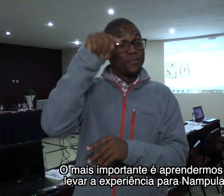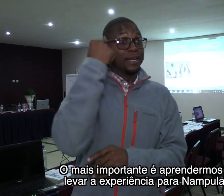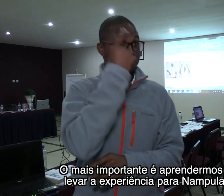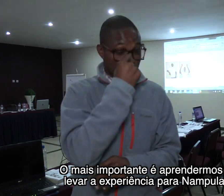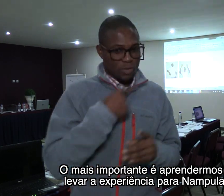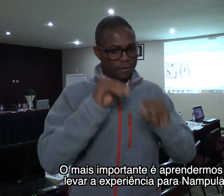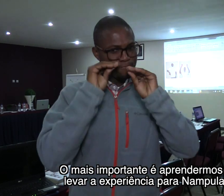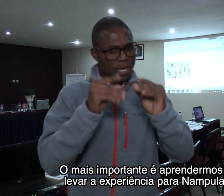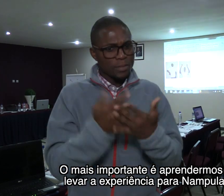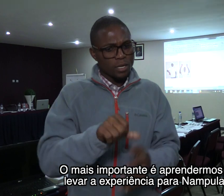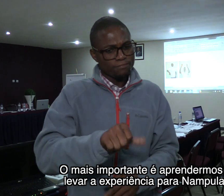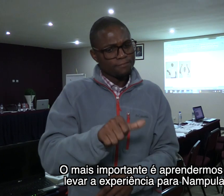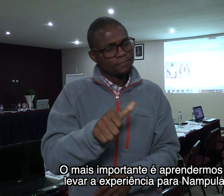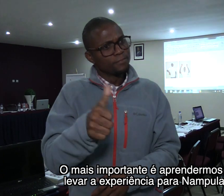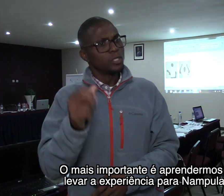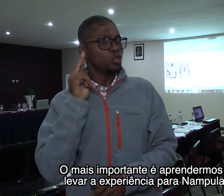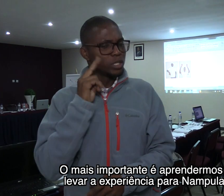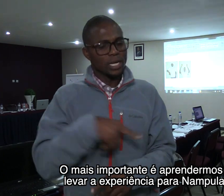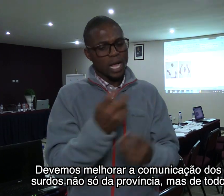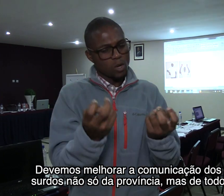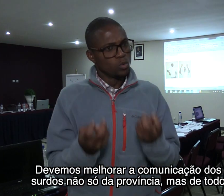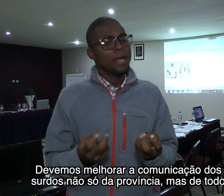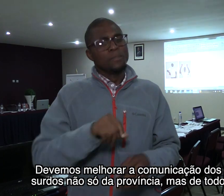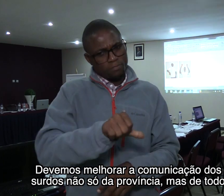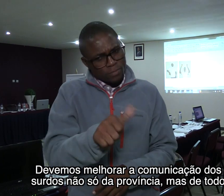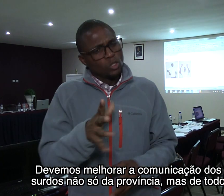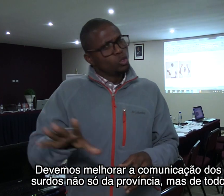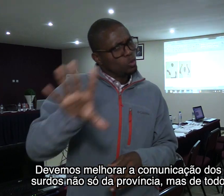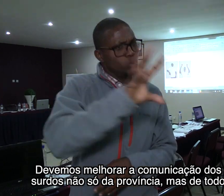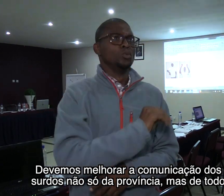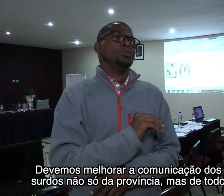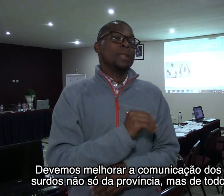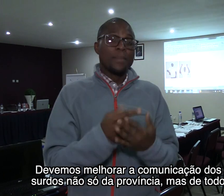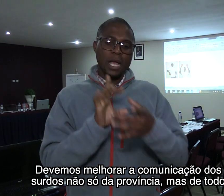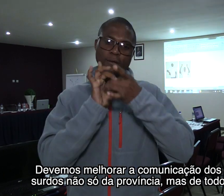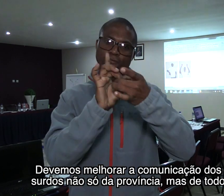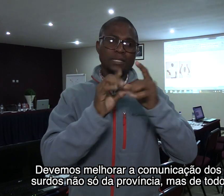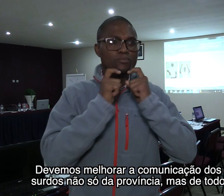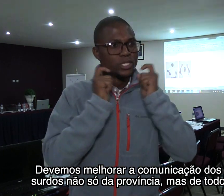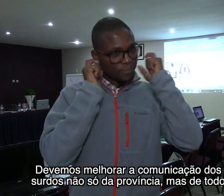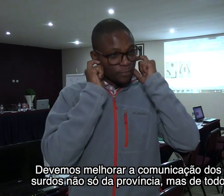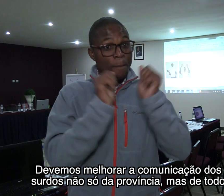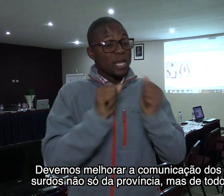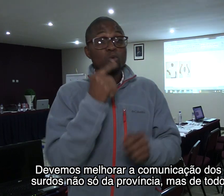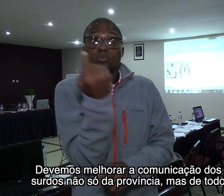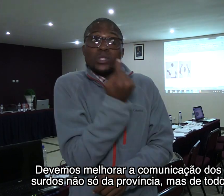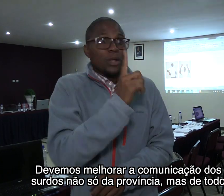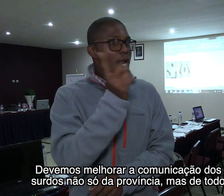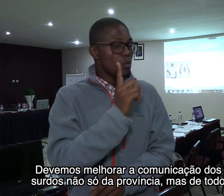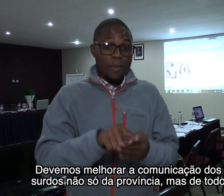e levar a experiência para Nampula e melhorar a comunicação dos alunos surdos, não só da província, mas